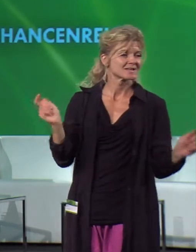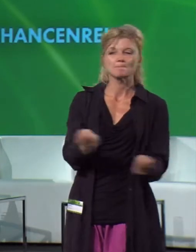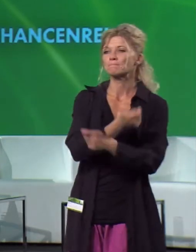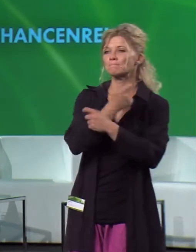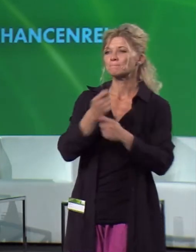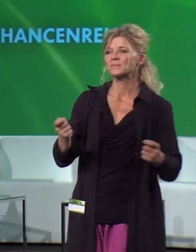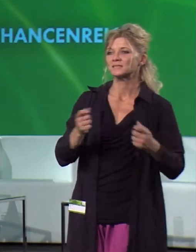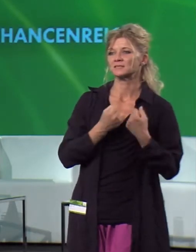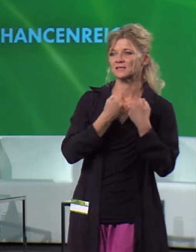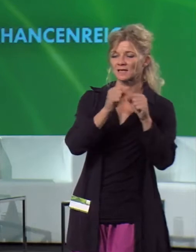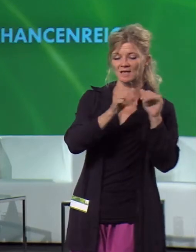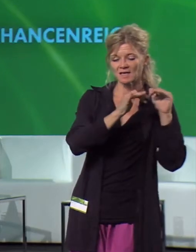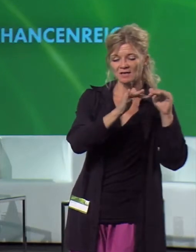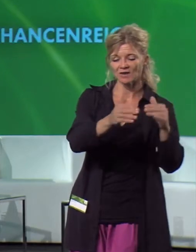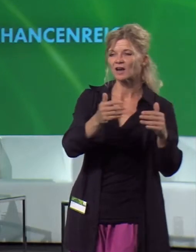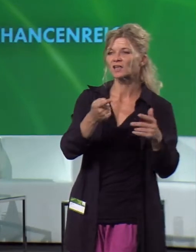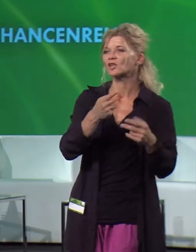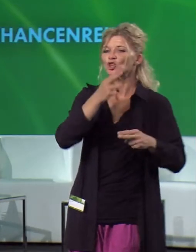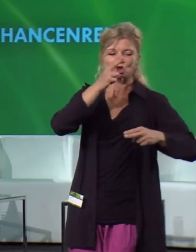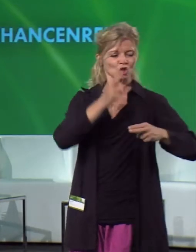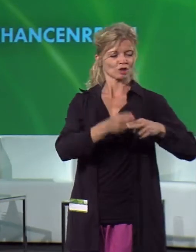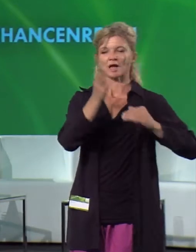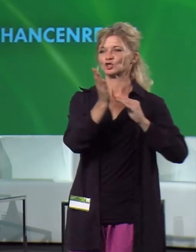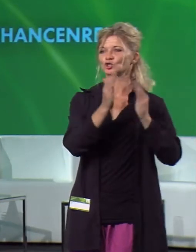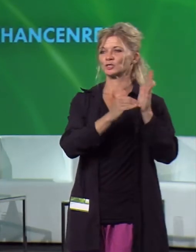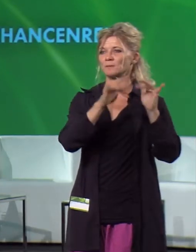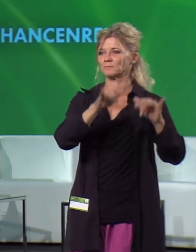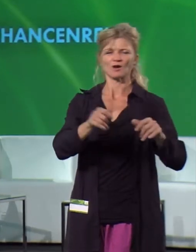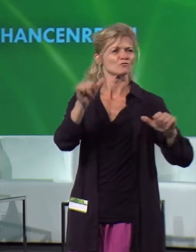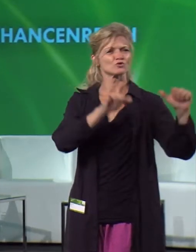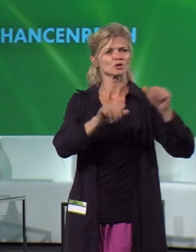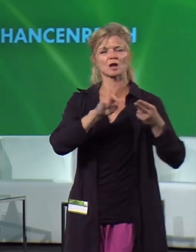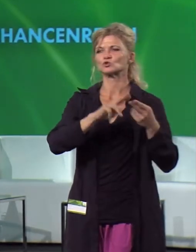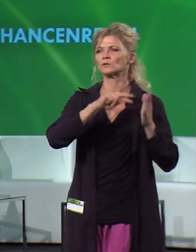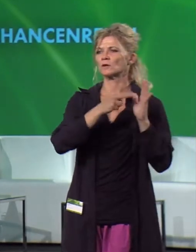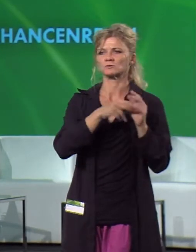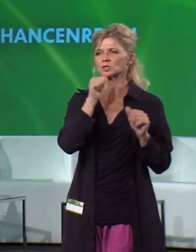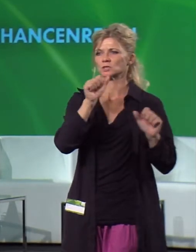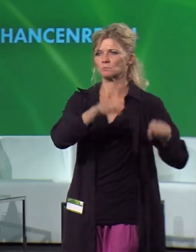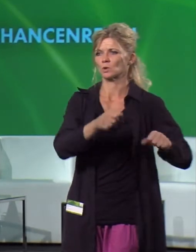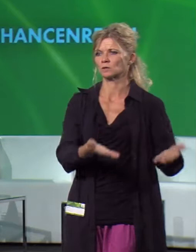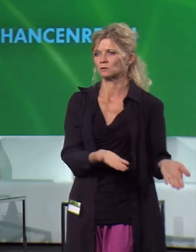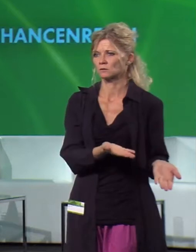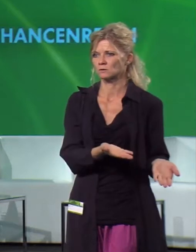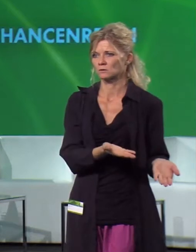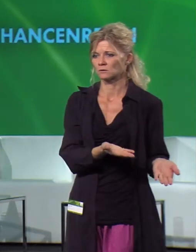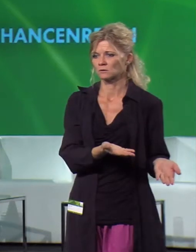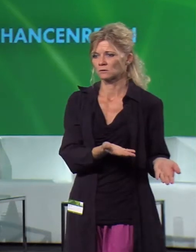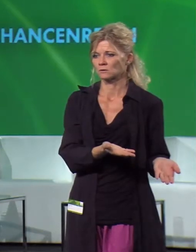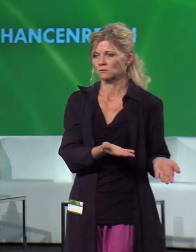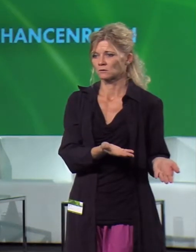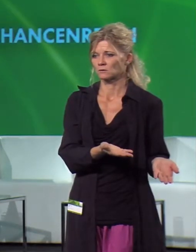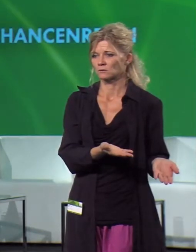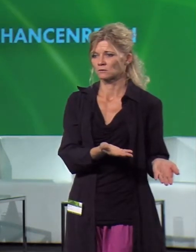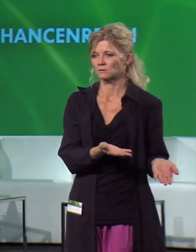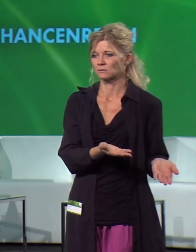Energiesystem geben kann. Das ist physikalisch, technisch unmöglich. Und deswegen haben wir es